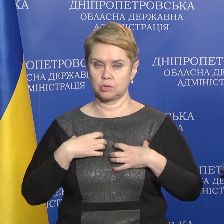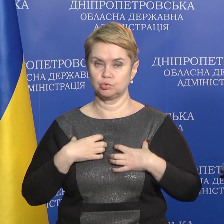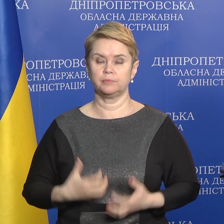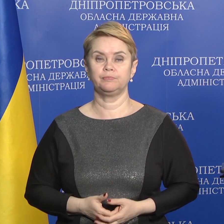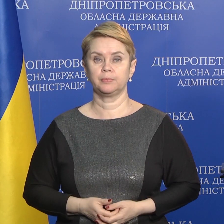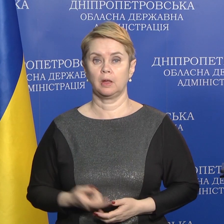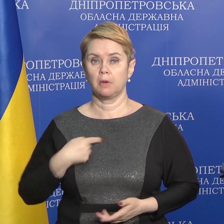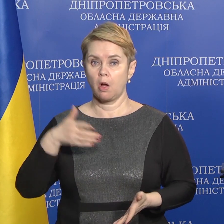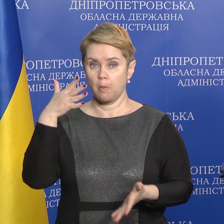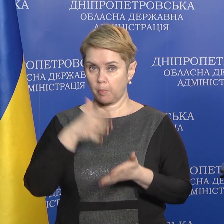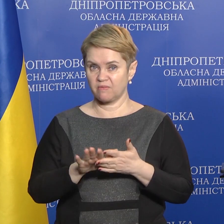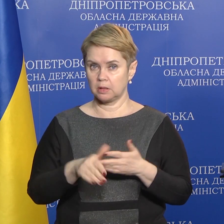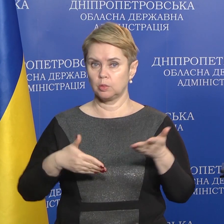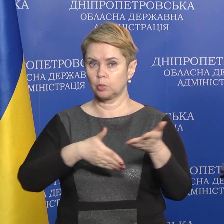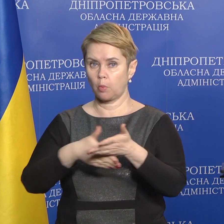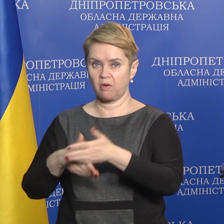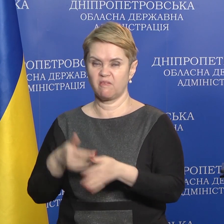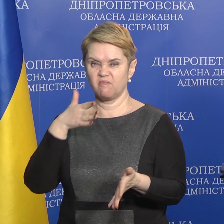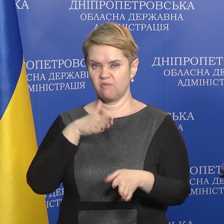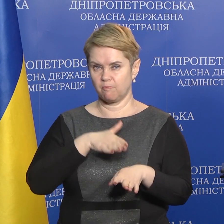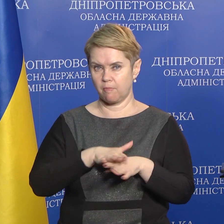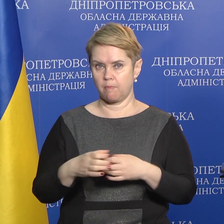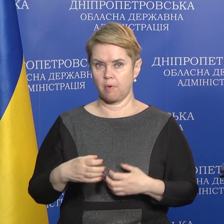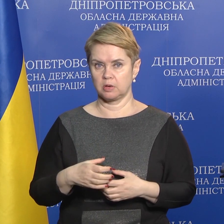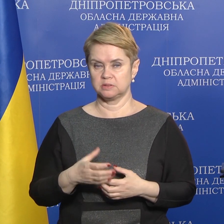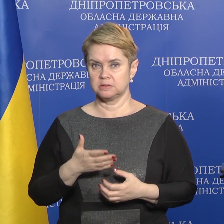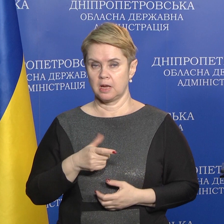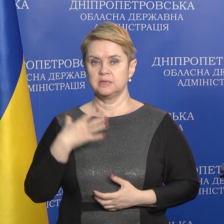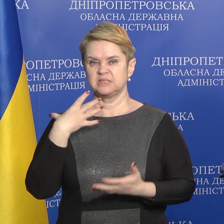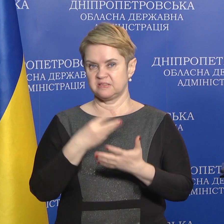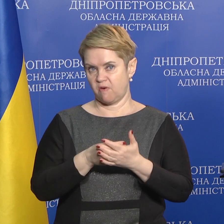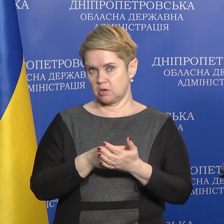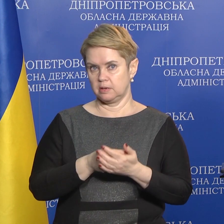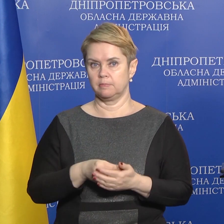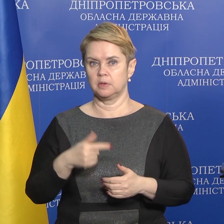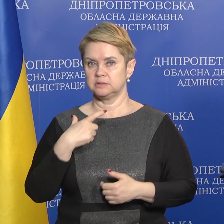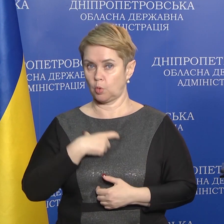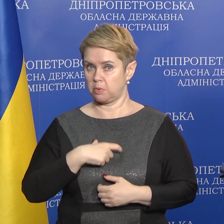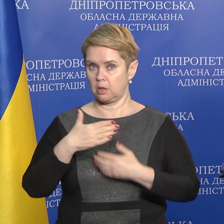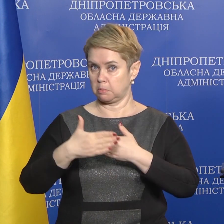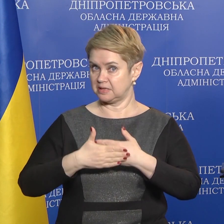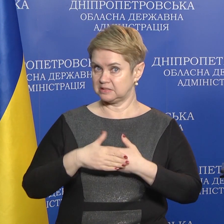Ми повинні допомогти впоратися з собі і своїм близьким,